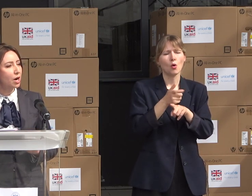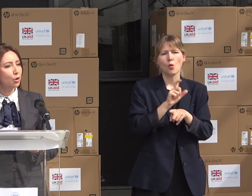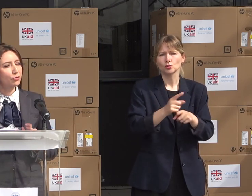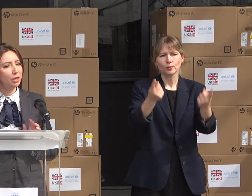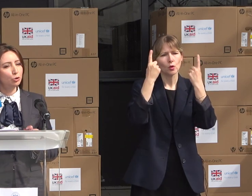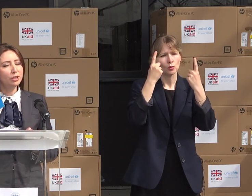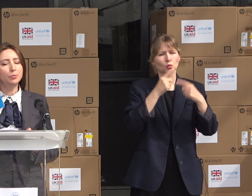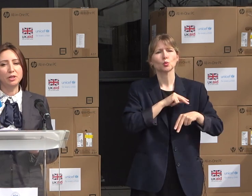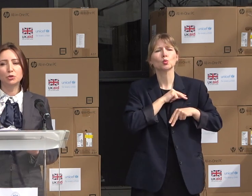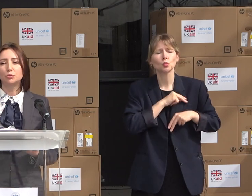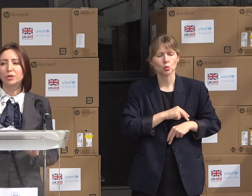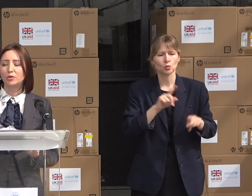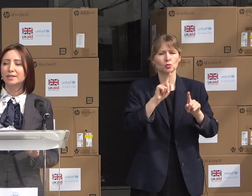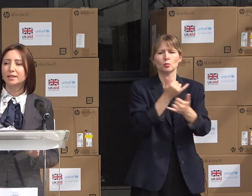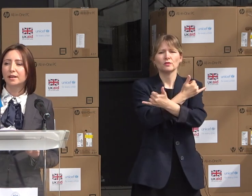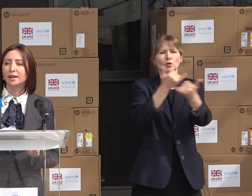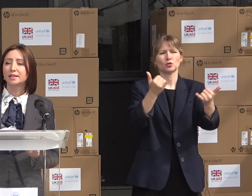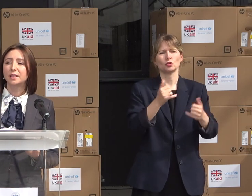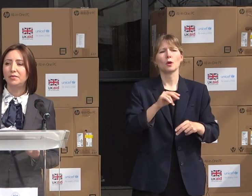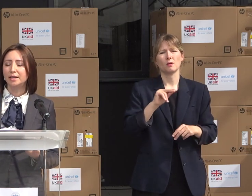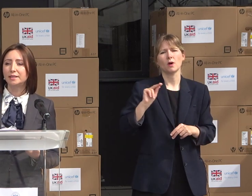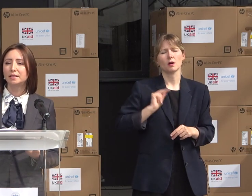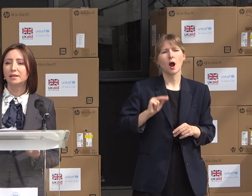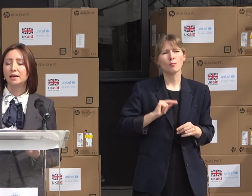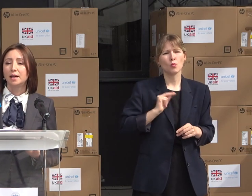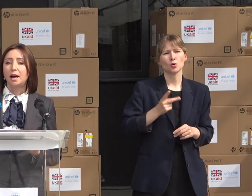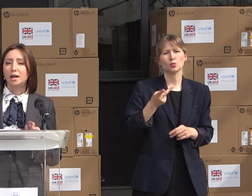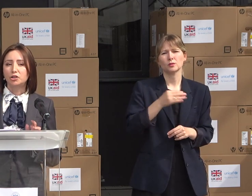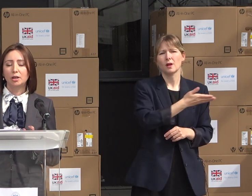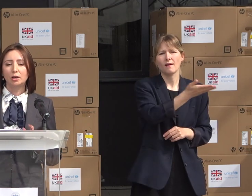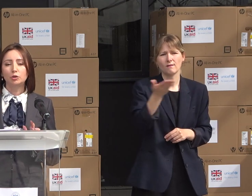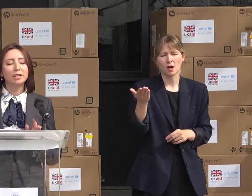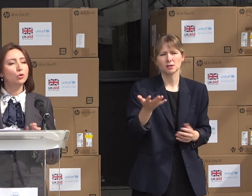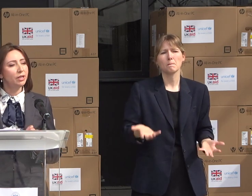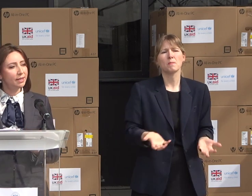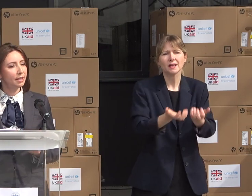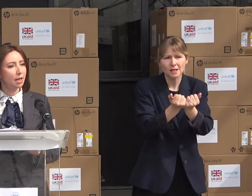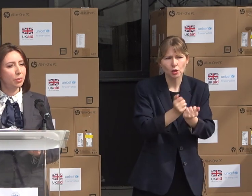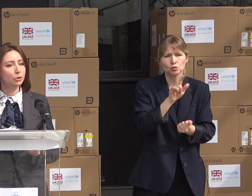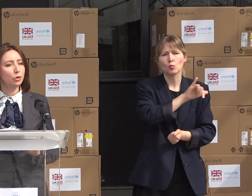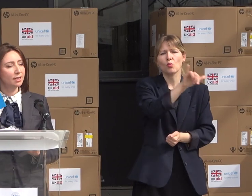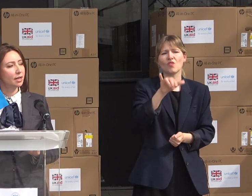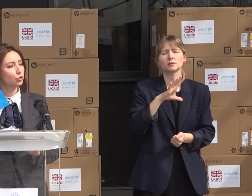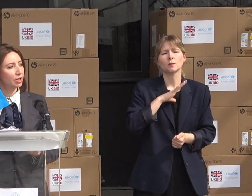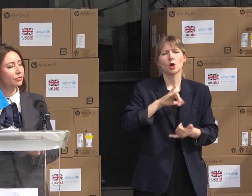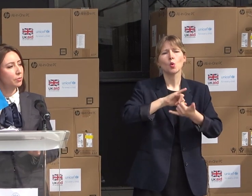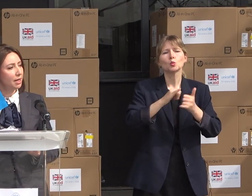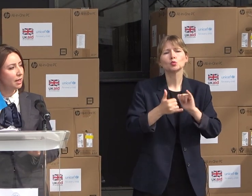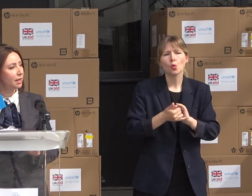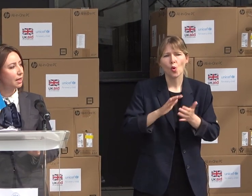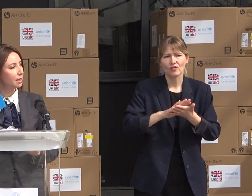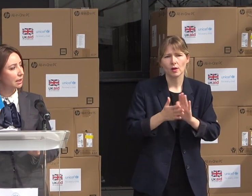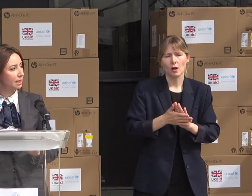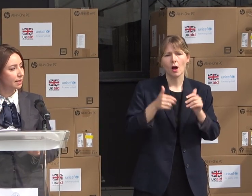pentru a oferi tot sprijinul dumneavoastră ca să aveți toate condițiile pentru ca să ajutăm